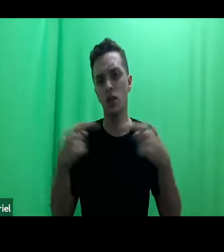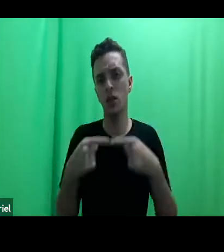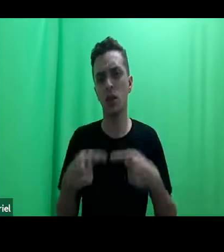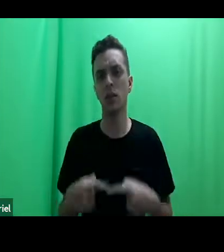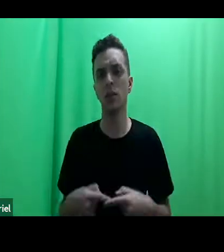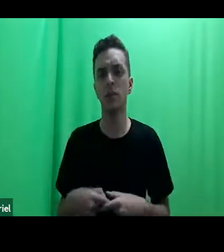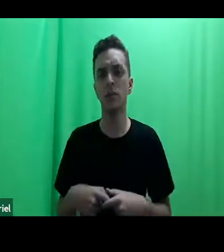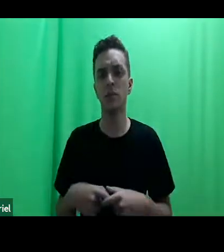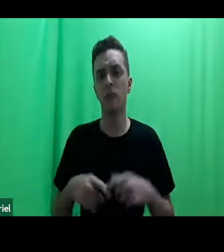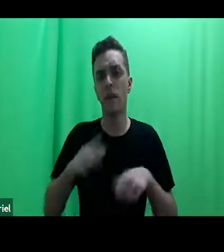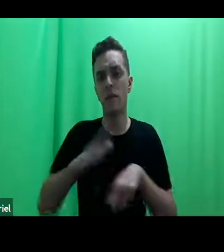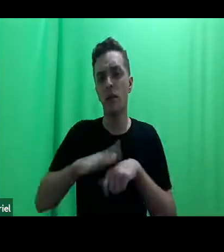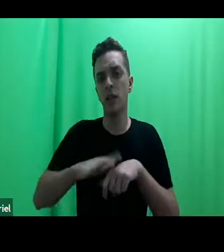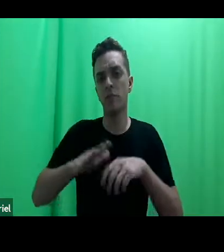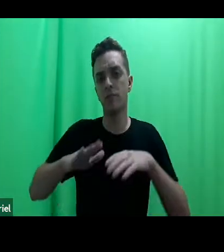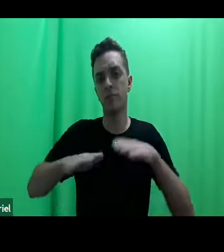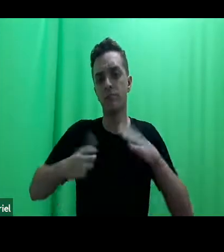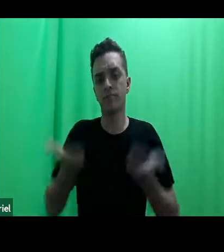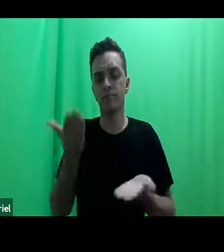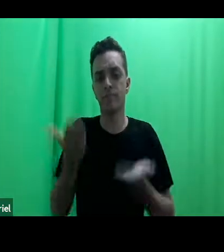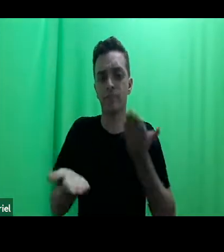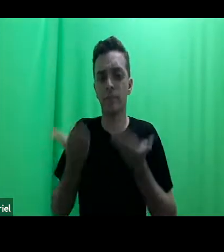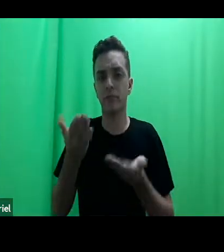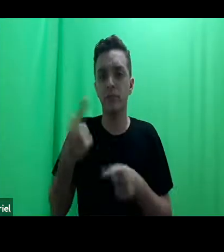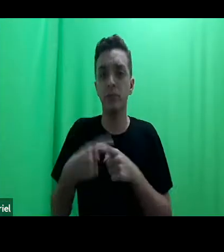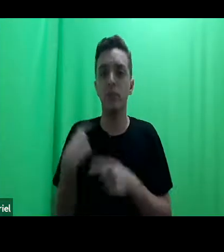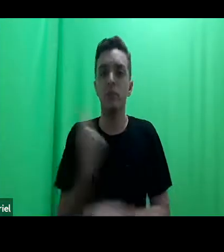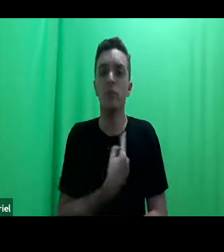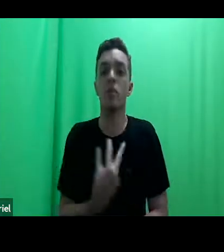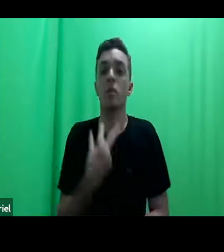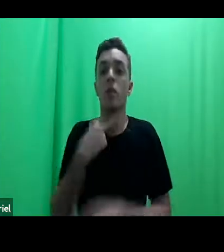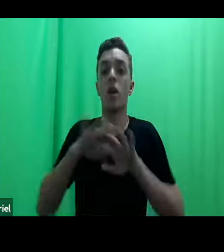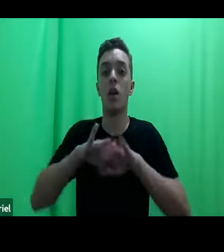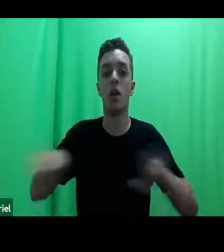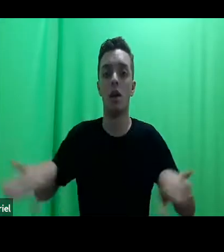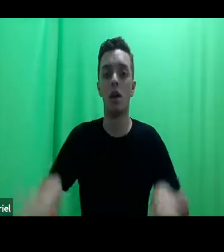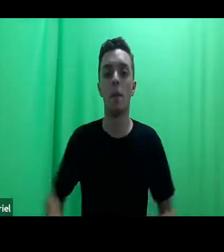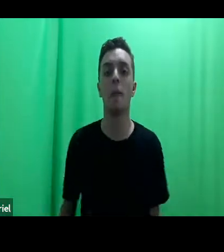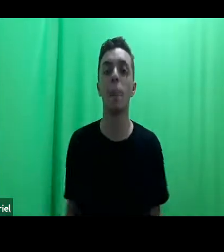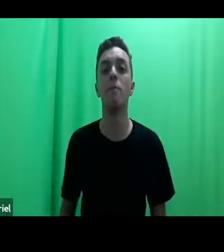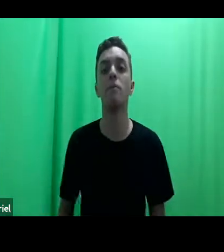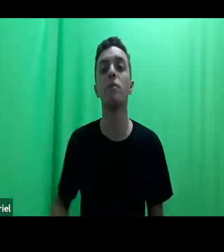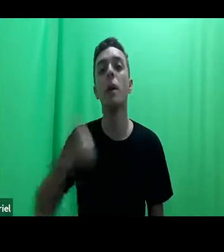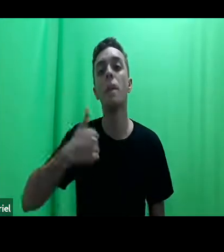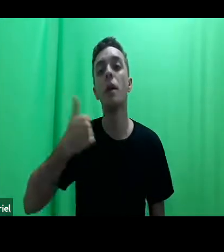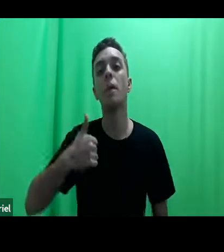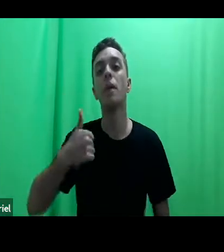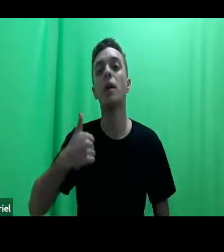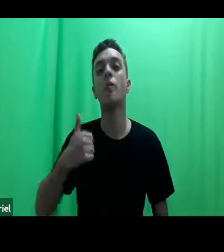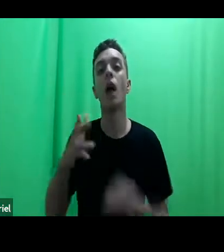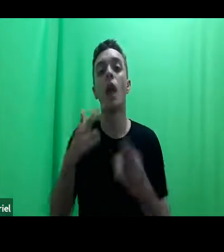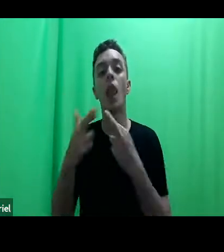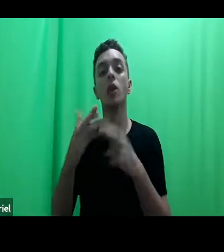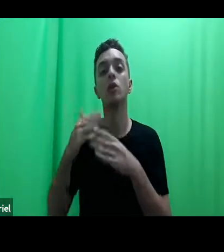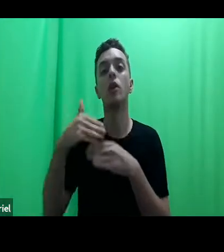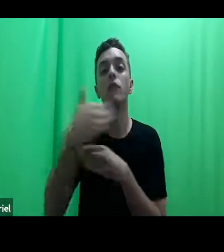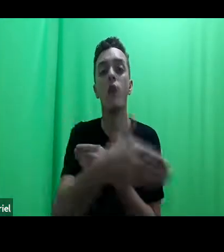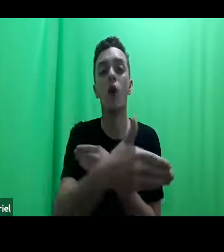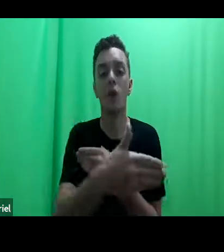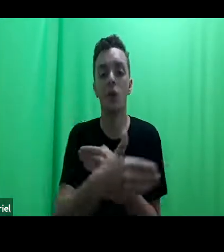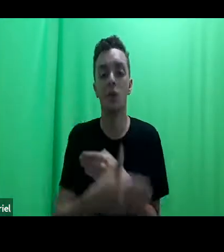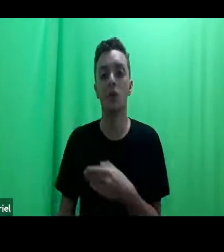analítico, porque não podemos separar. Em primeiro lugar, as relações externas, para fora.